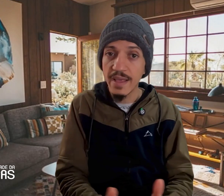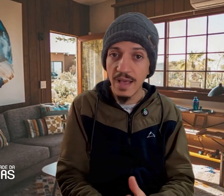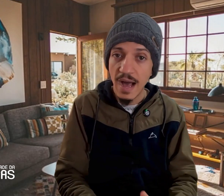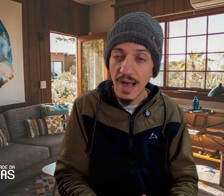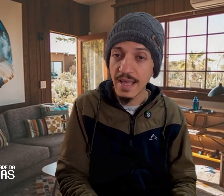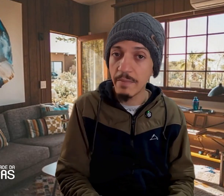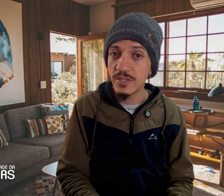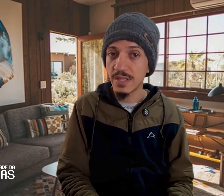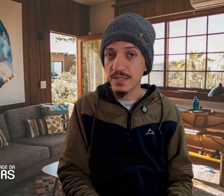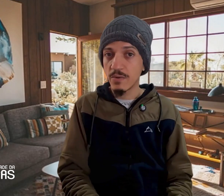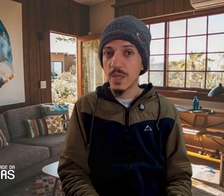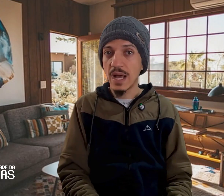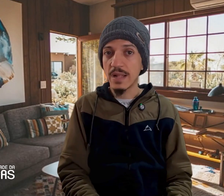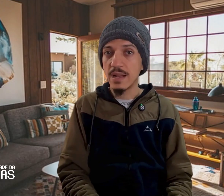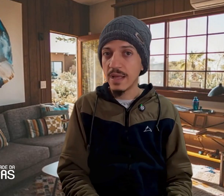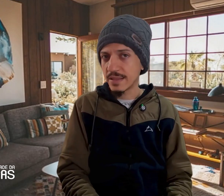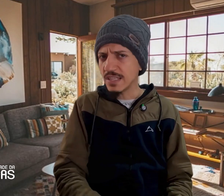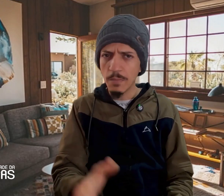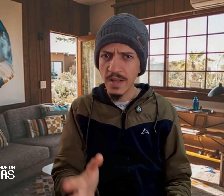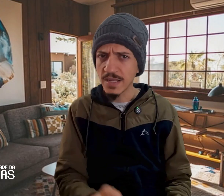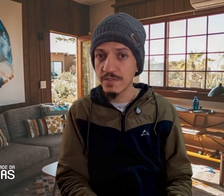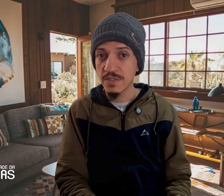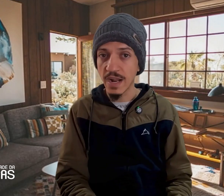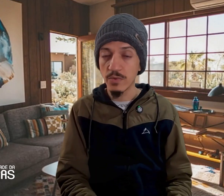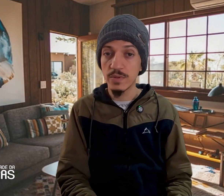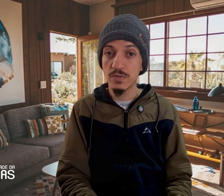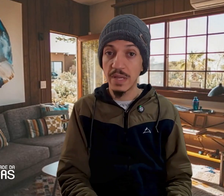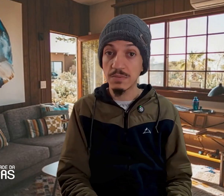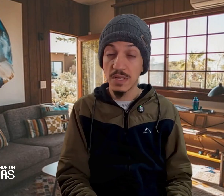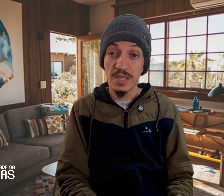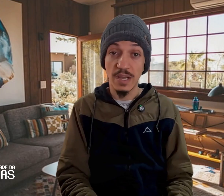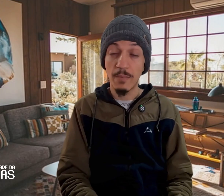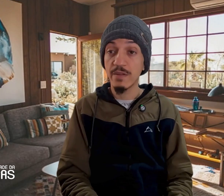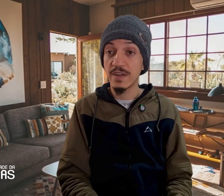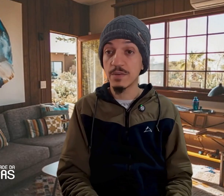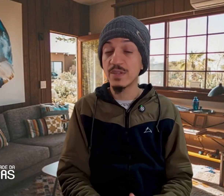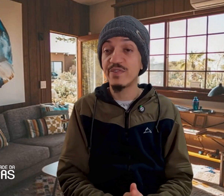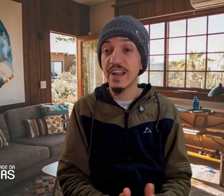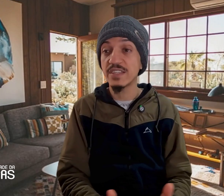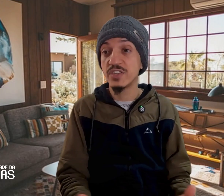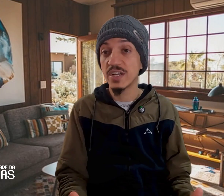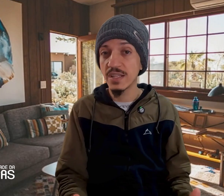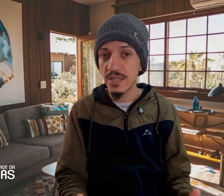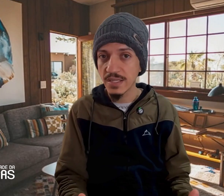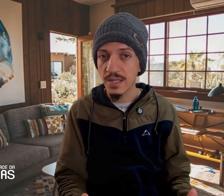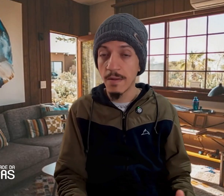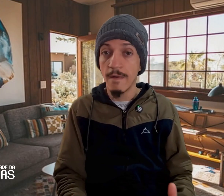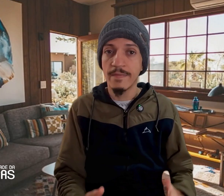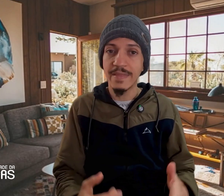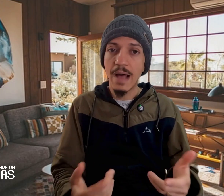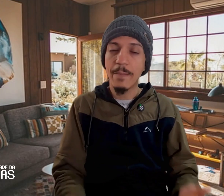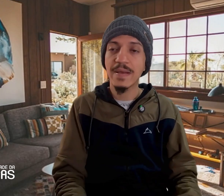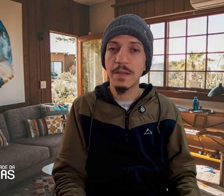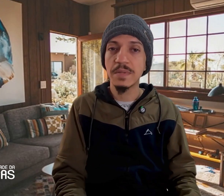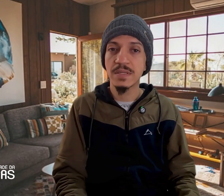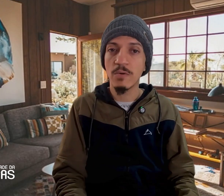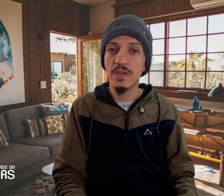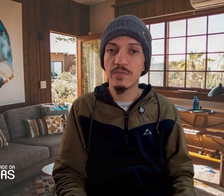aquela meditação guiada ali, até de aplicativos gratuitos mesmo, já podem fazer uma diferença gigantesca na percepção que você